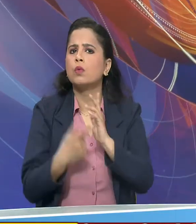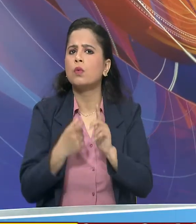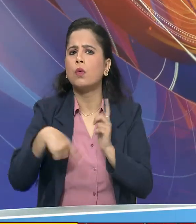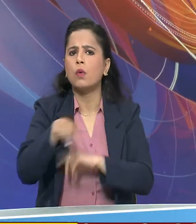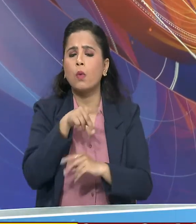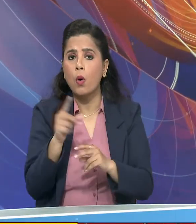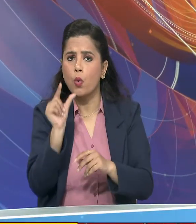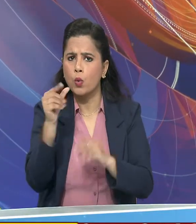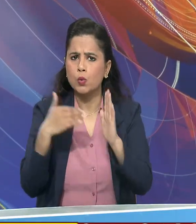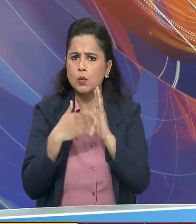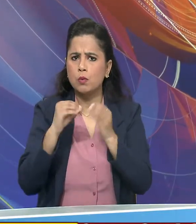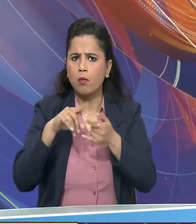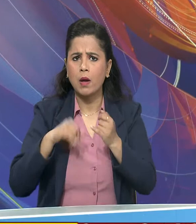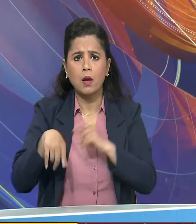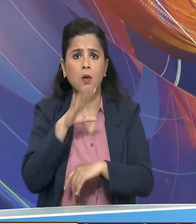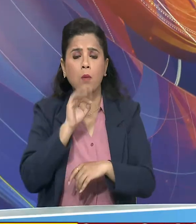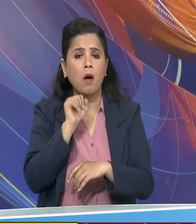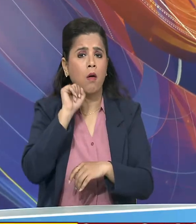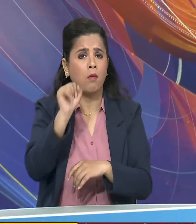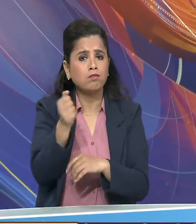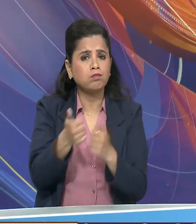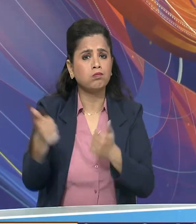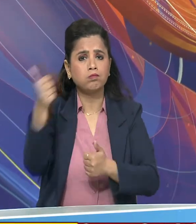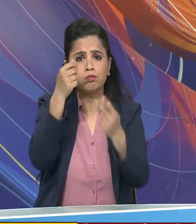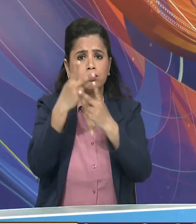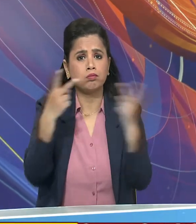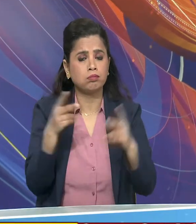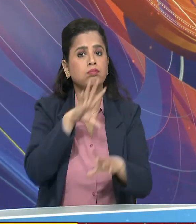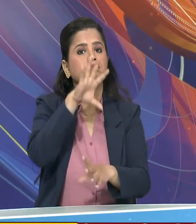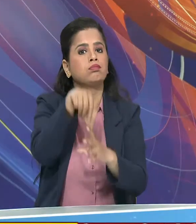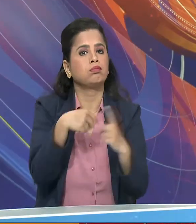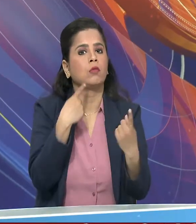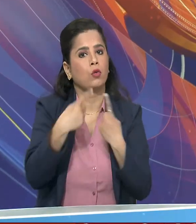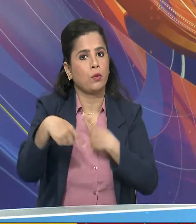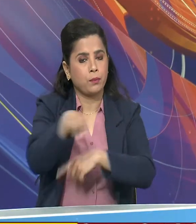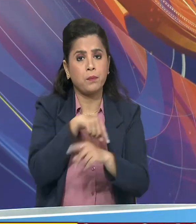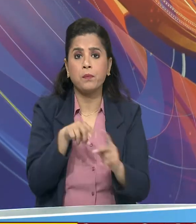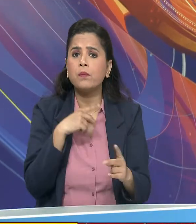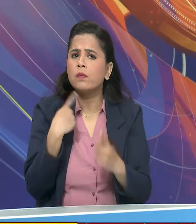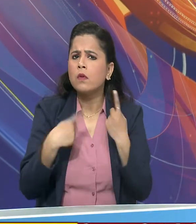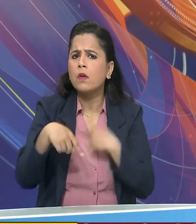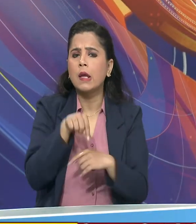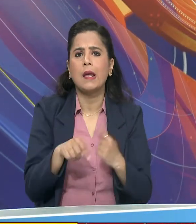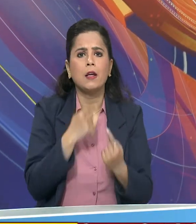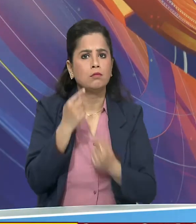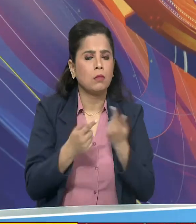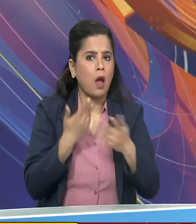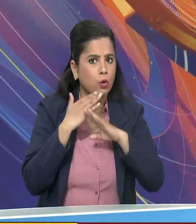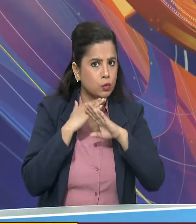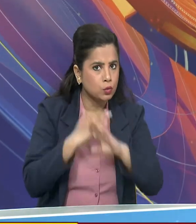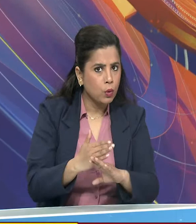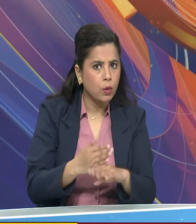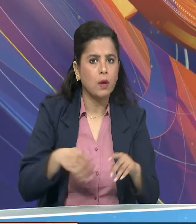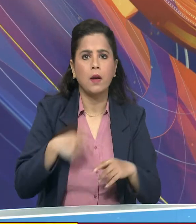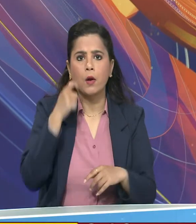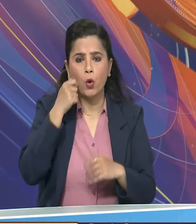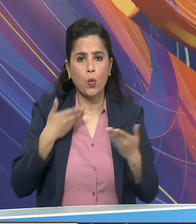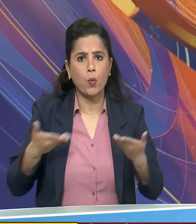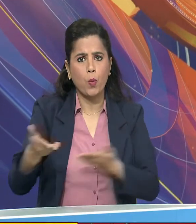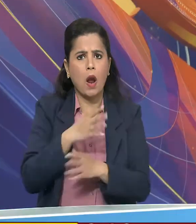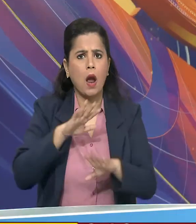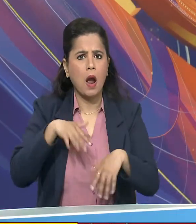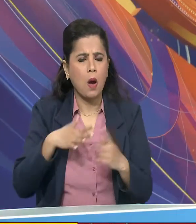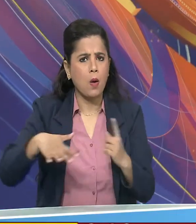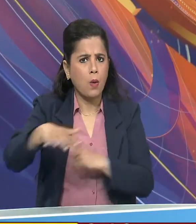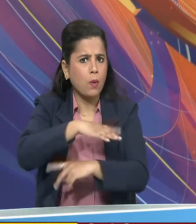सिक्चान के विशेश दूतों और वरिश अधिकारियों ने भाग लिया बैठक के दौरान राजनतिक सुरक्ष्य और मानवी हालात